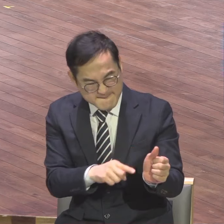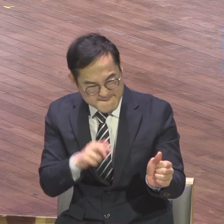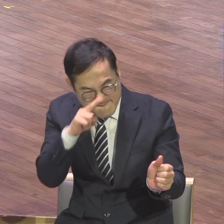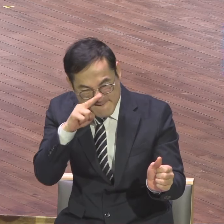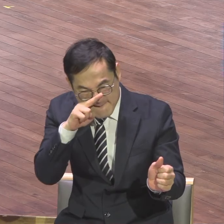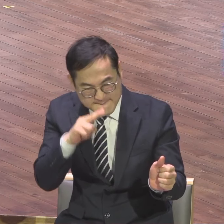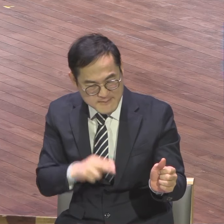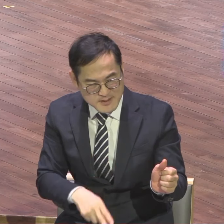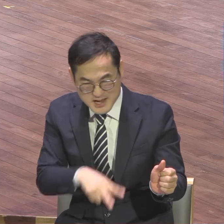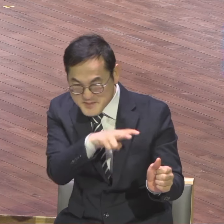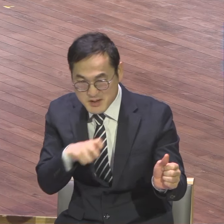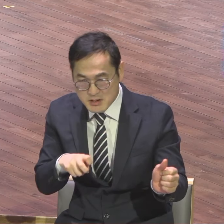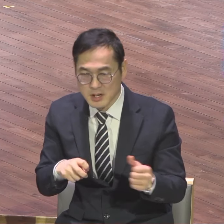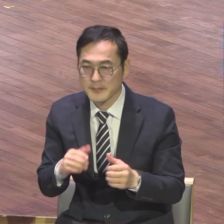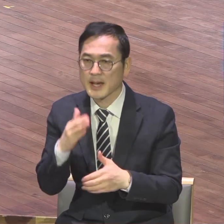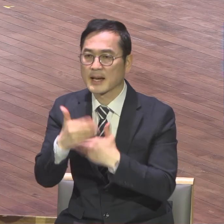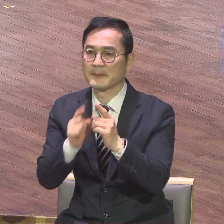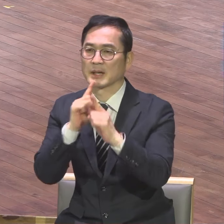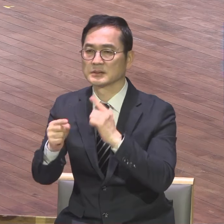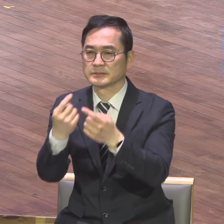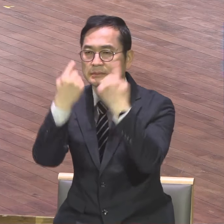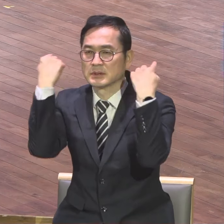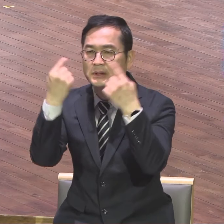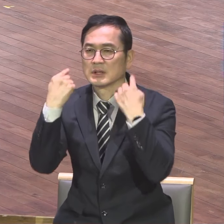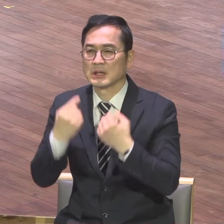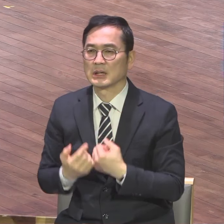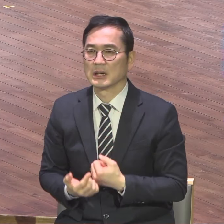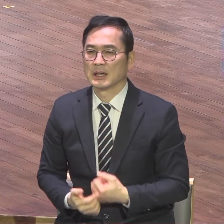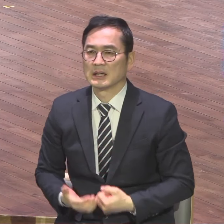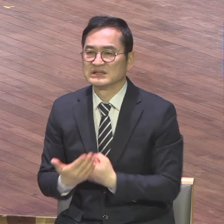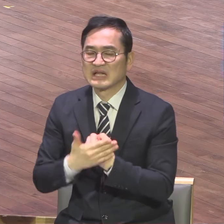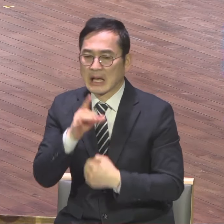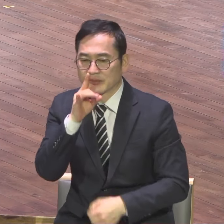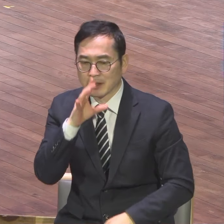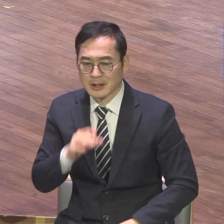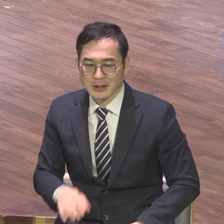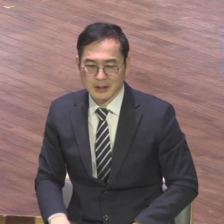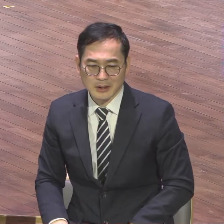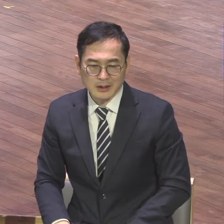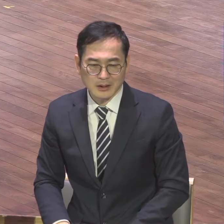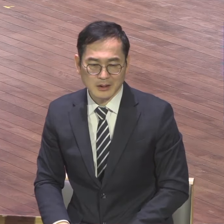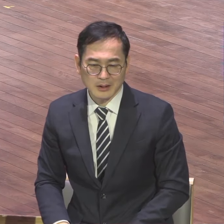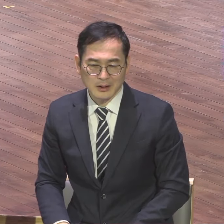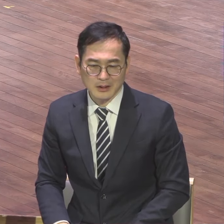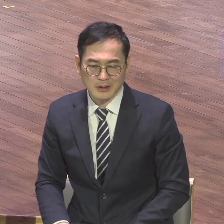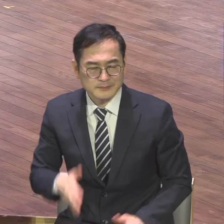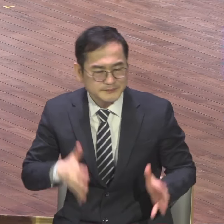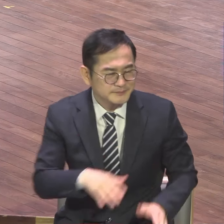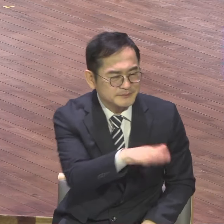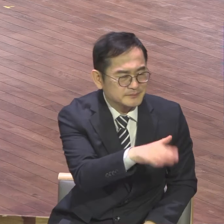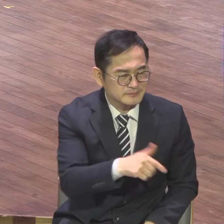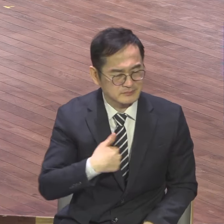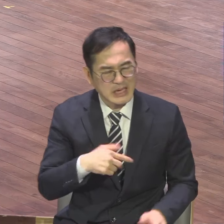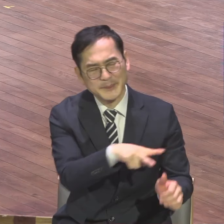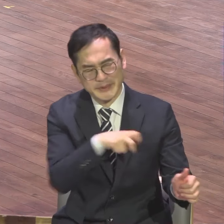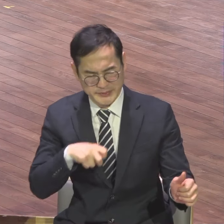당장 찾아가서 내 당신 사실 미워했는데 그 사람은 몰라 근데 내가 미워했다 사실은 근데 오늘 나는 그